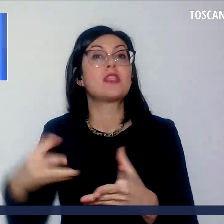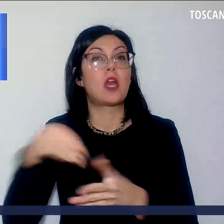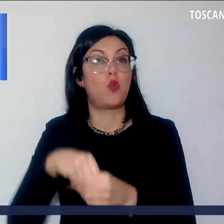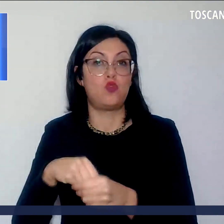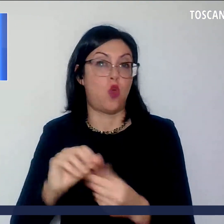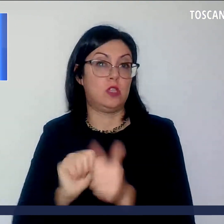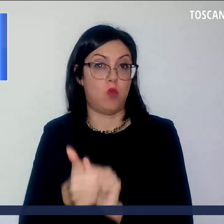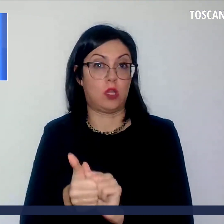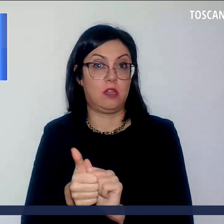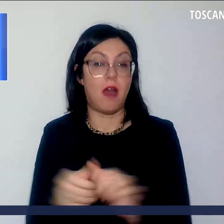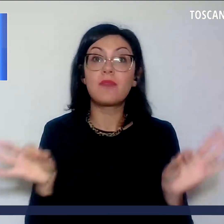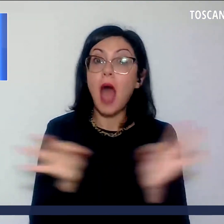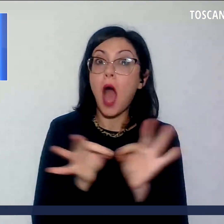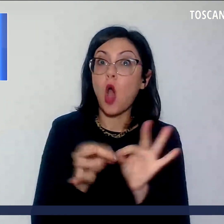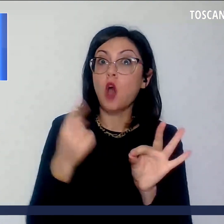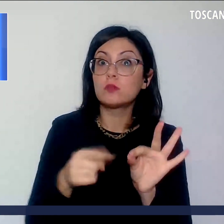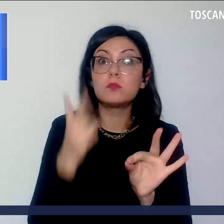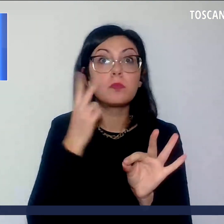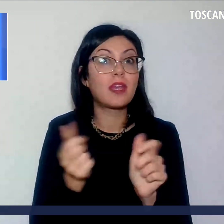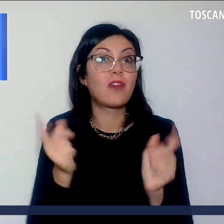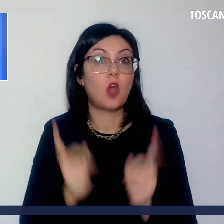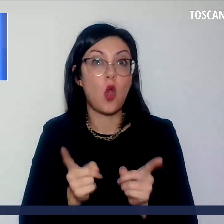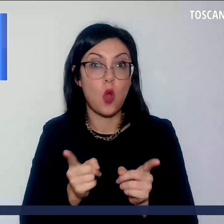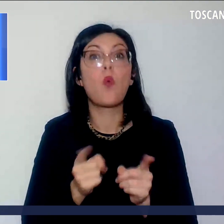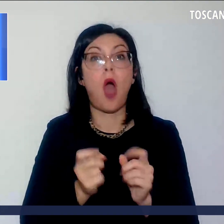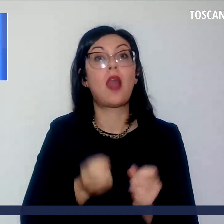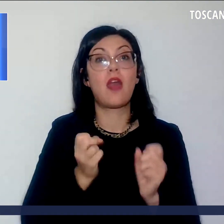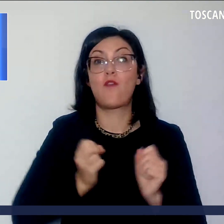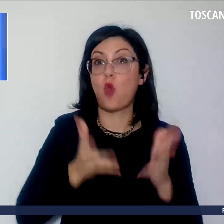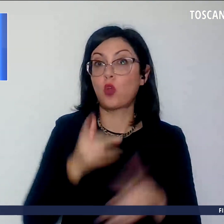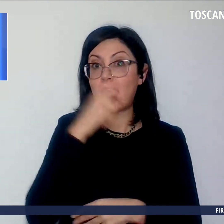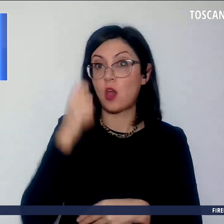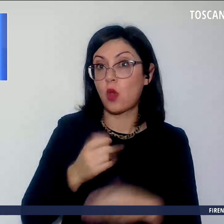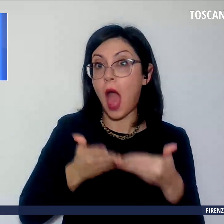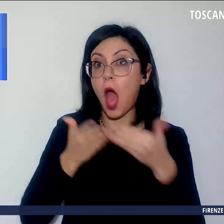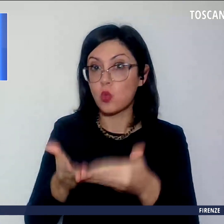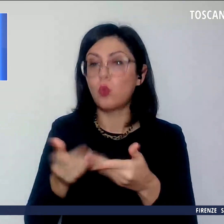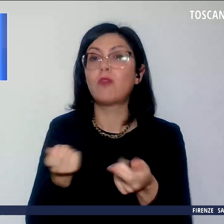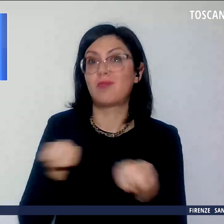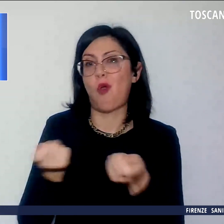'accordo prevede ora l'aiuto dei volontari ucraini che coordineranno i ragazzi.